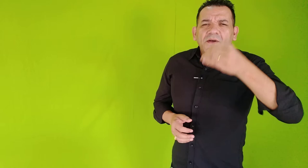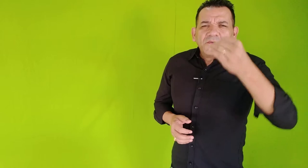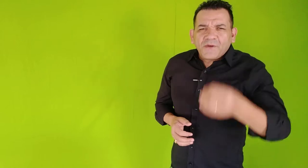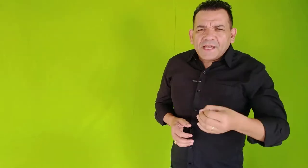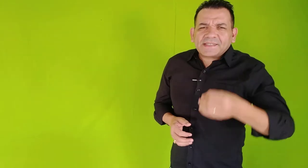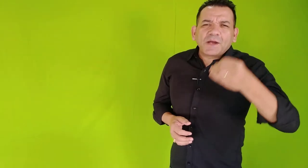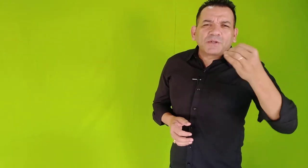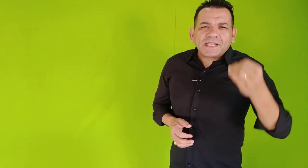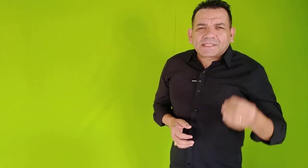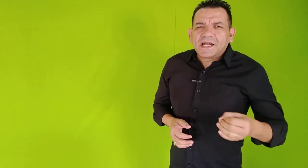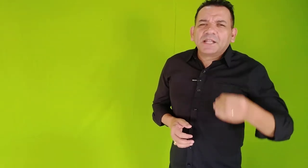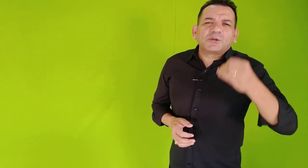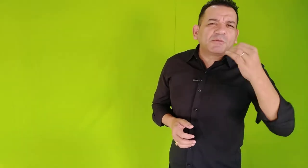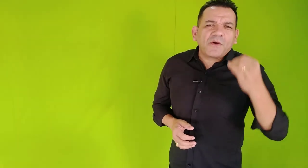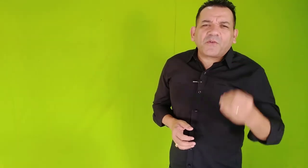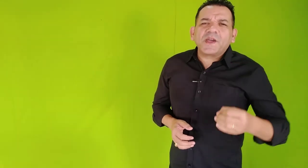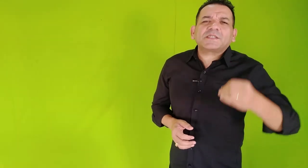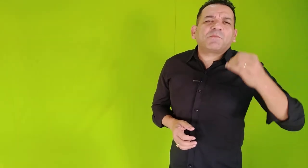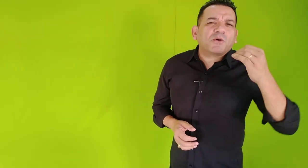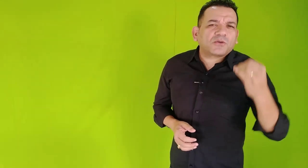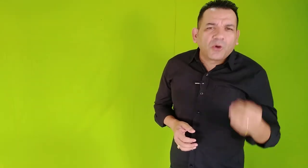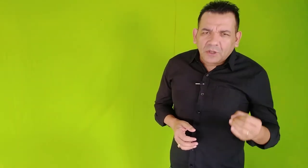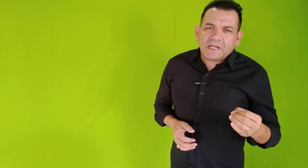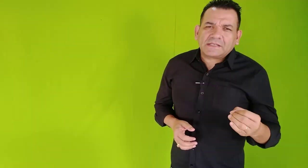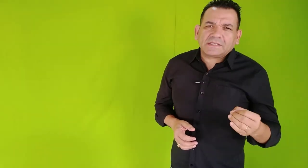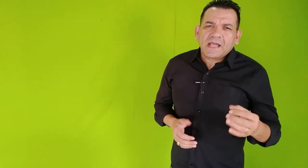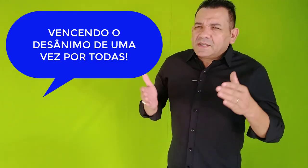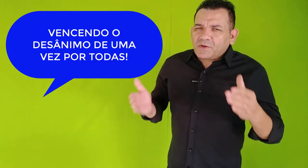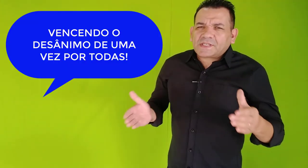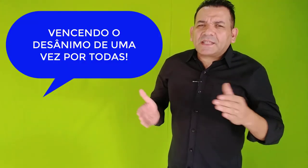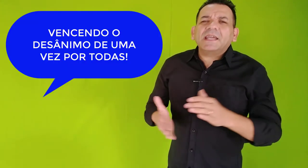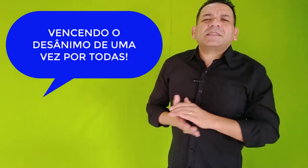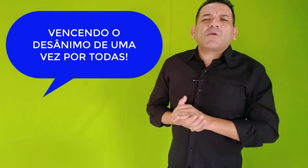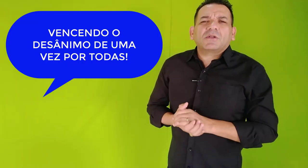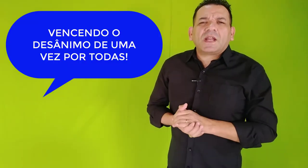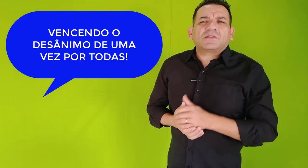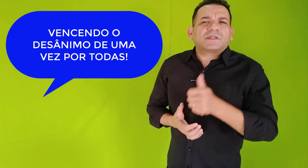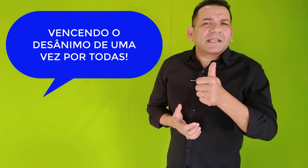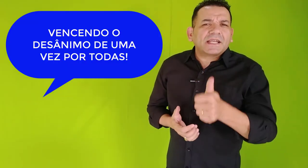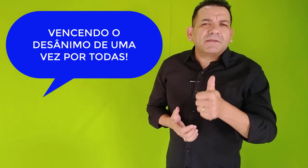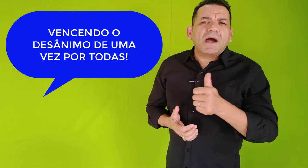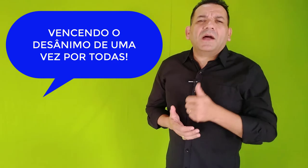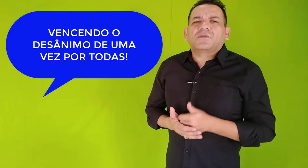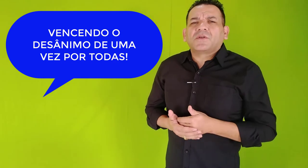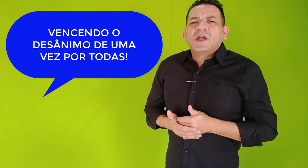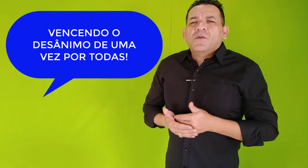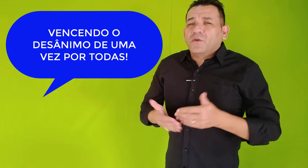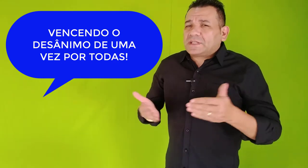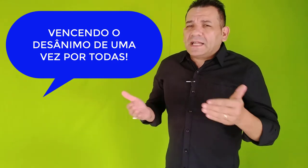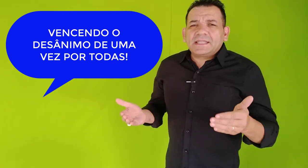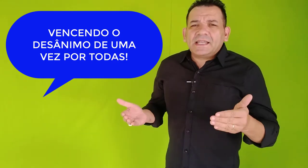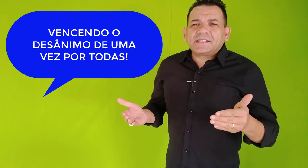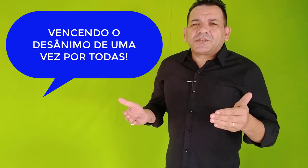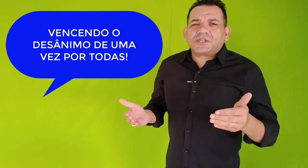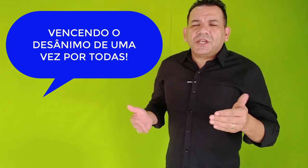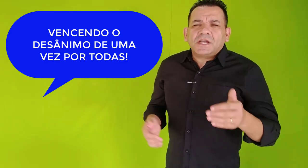Vença o desânimo de uma vez por todas. Se você tem se encontrado desanimado, vontade de desistir,